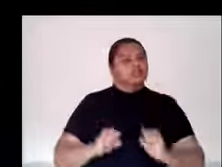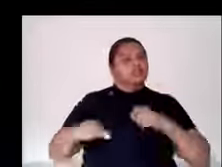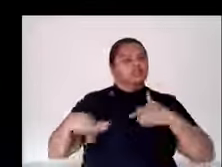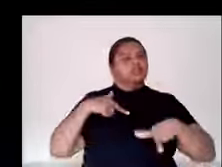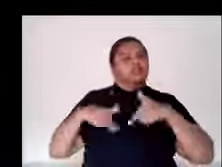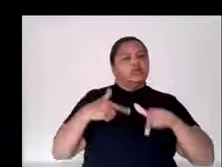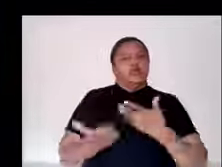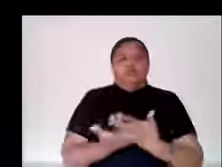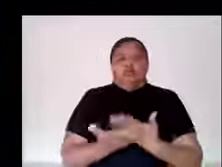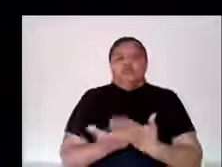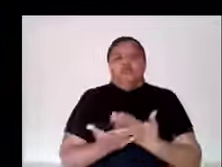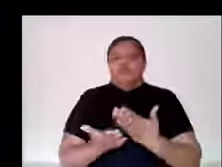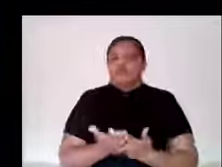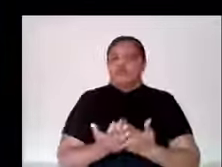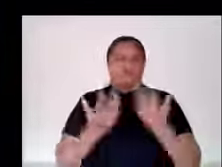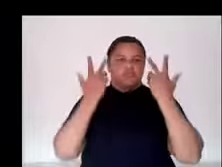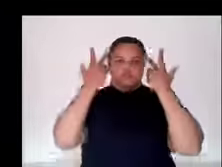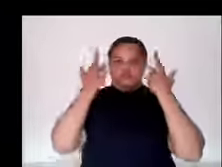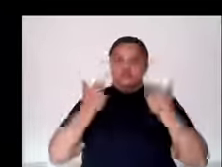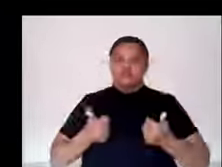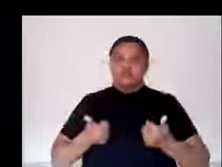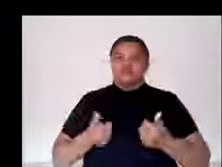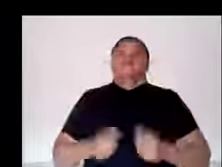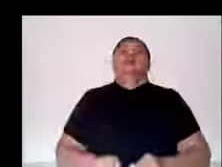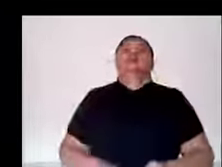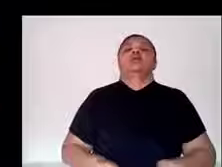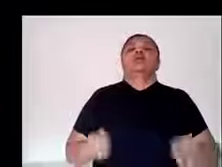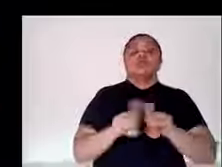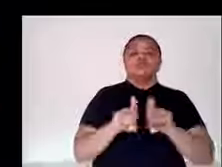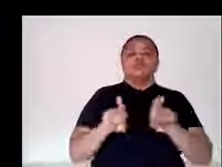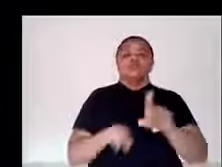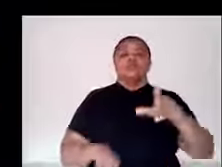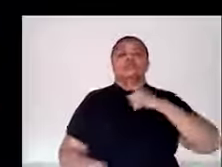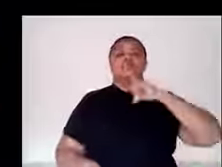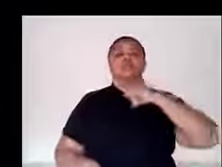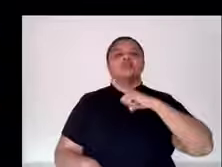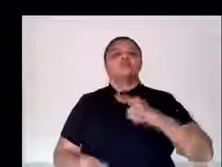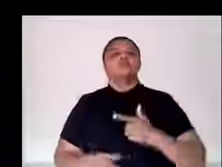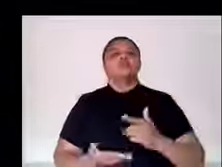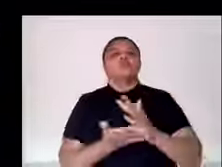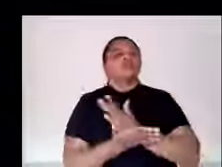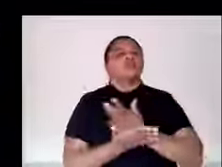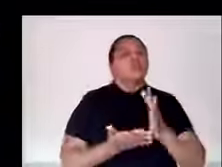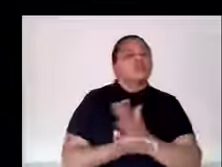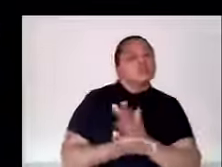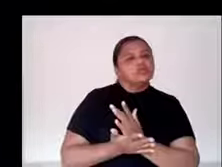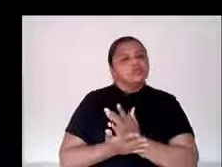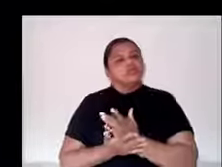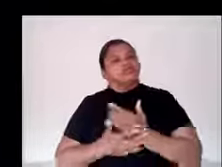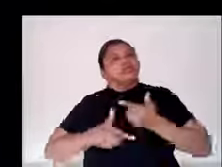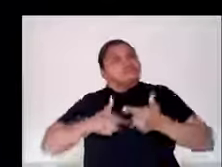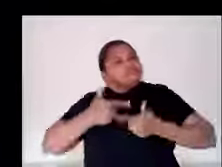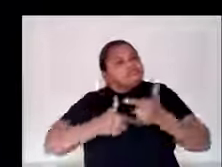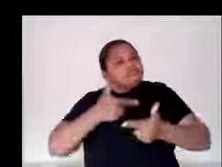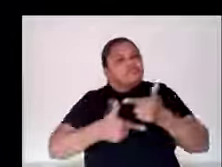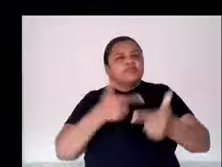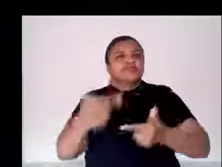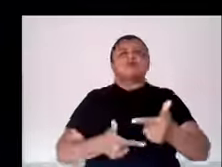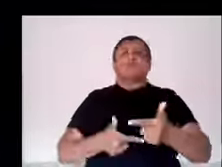no sentido de ajudar a comunidade externa no combate direto a essa